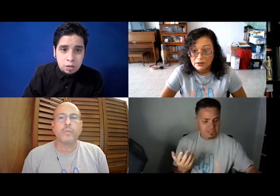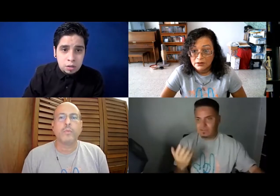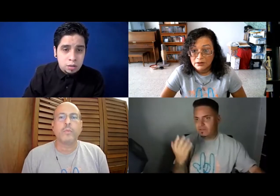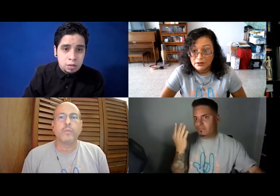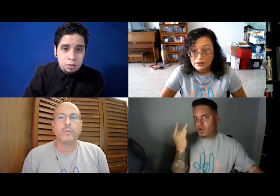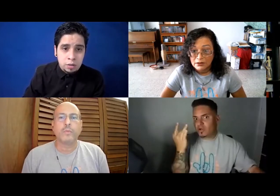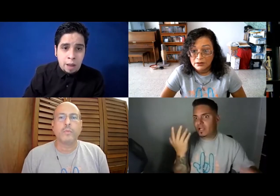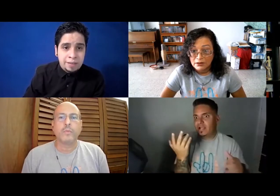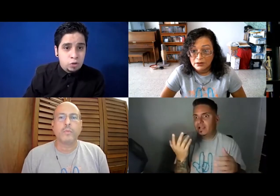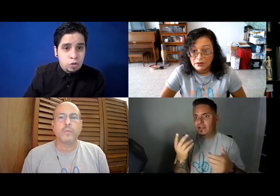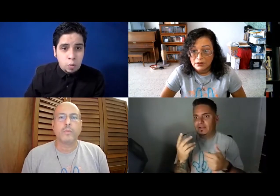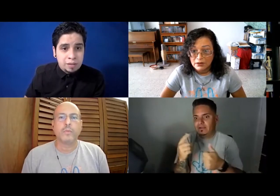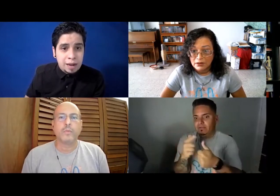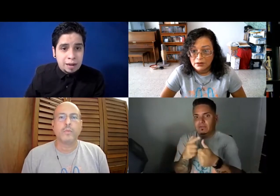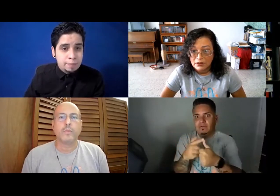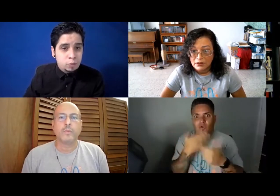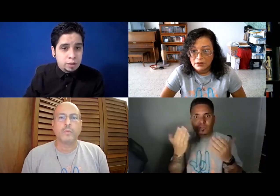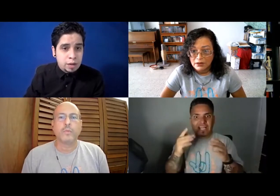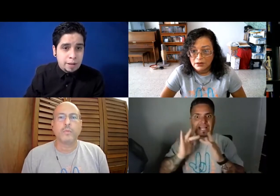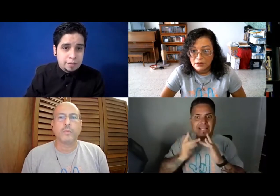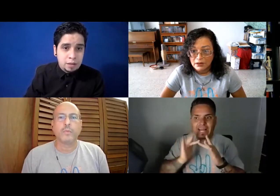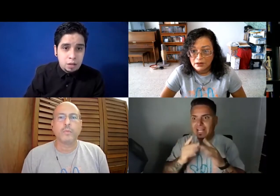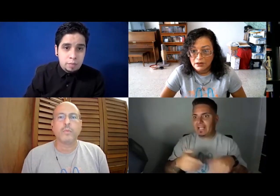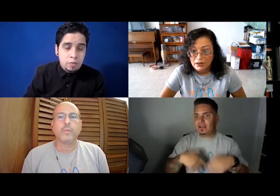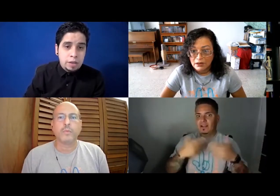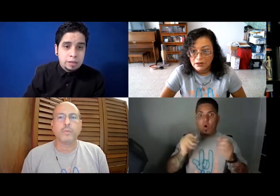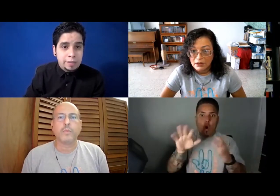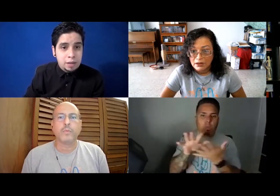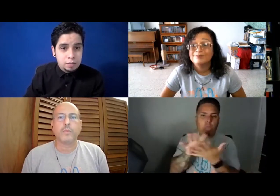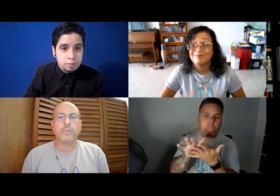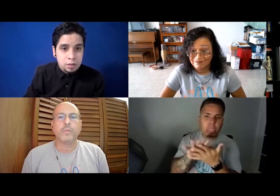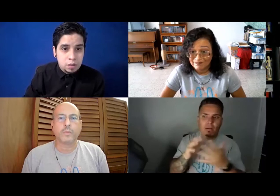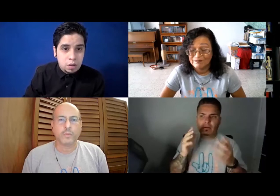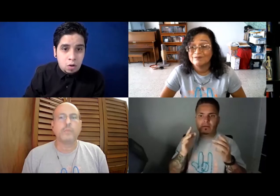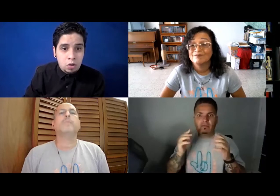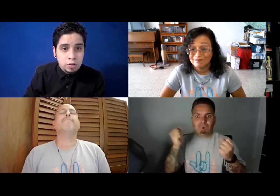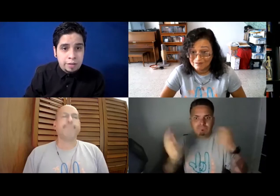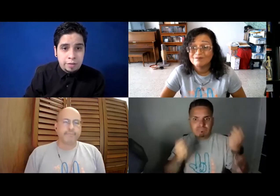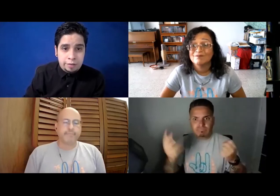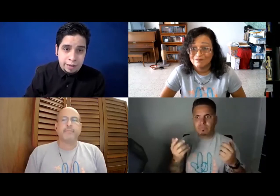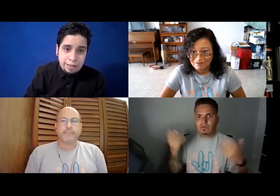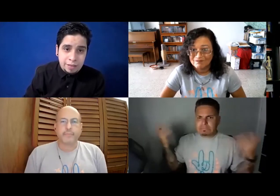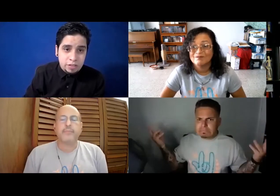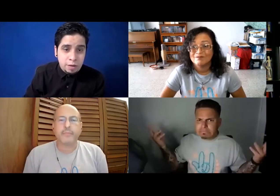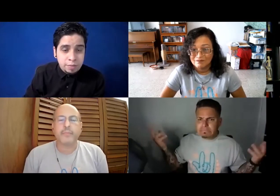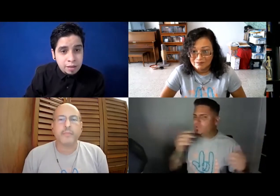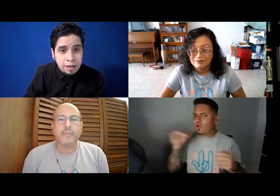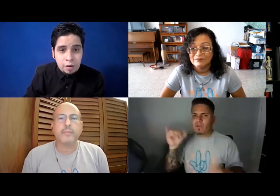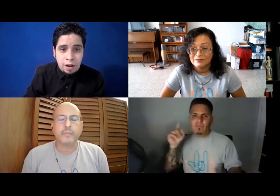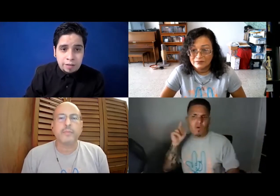y a veces muchos años no comienzan las clases porque, ¿qué pasa?, pues no hay internet, o el internet no se ve bien, las señas